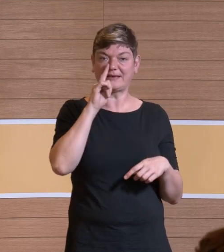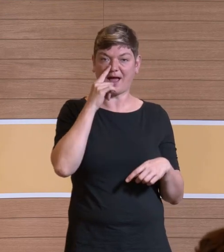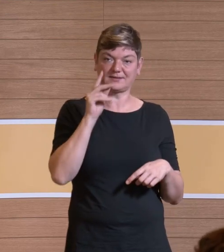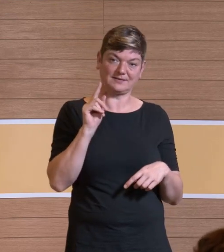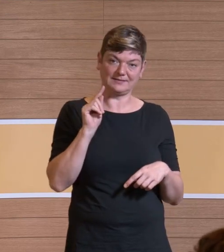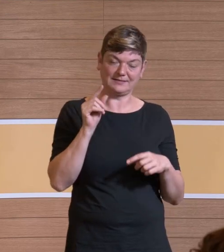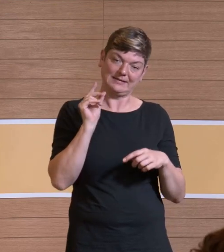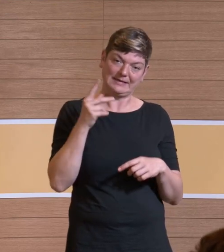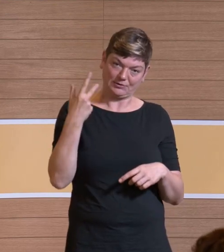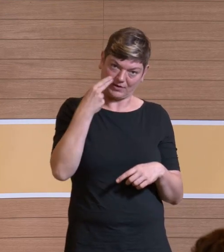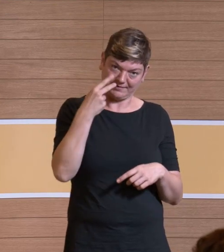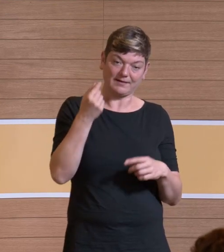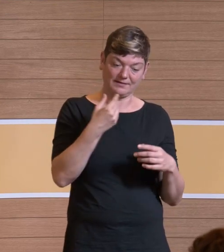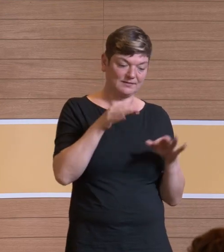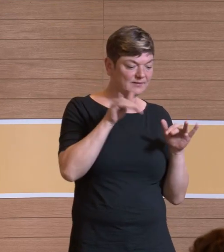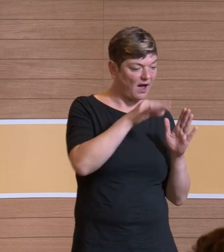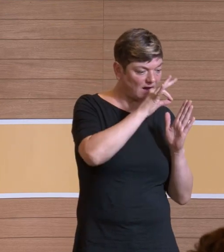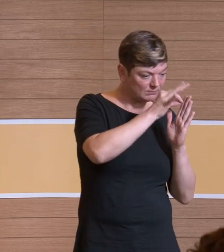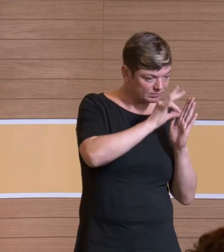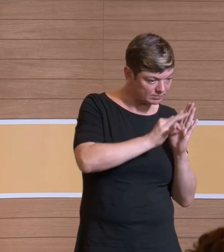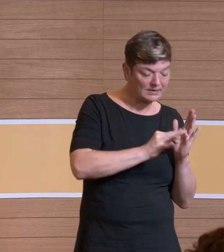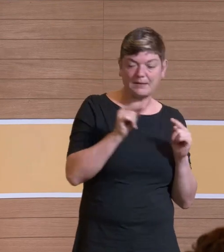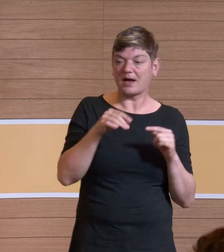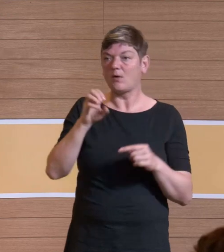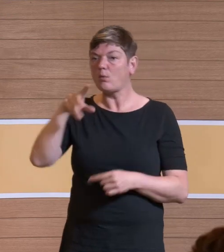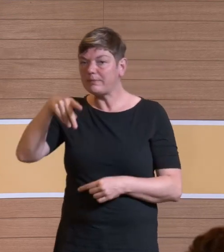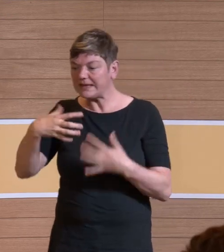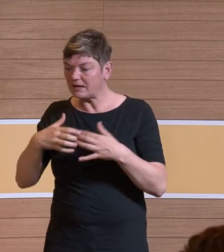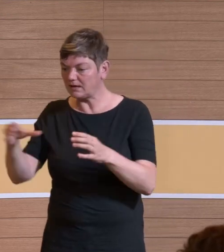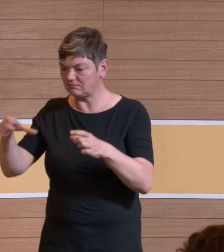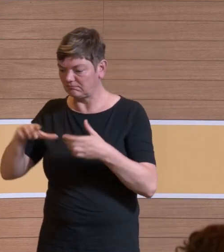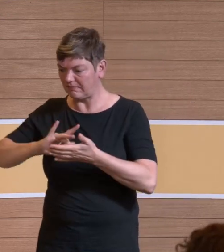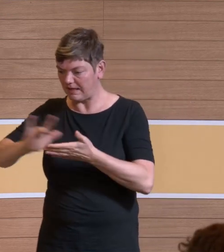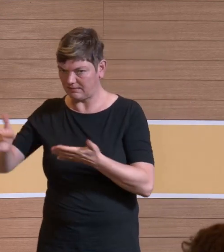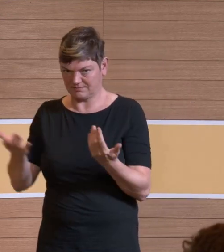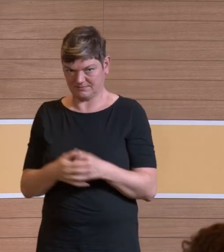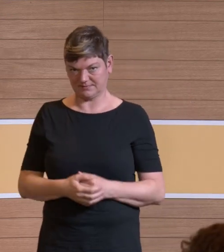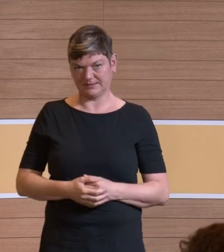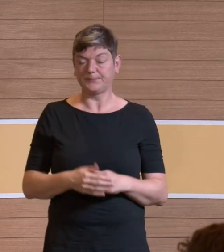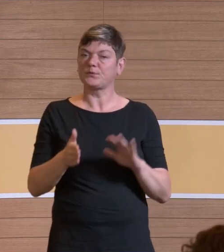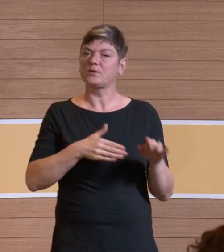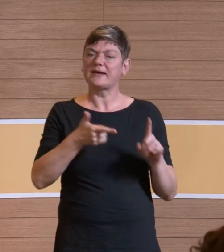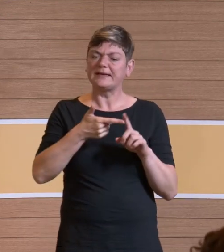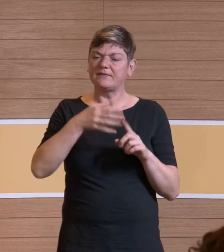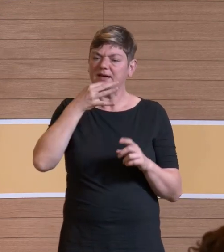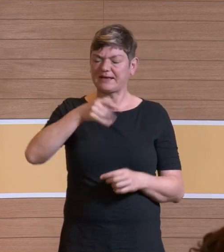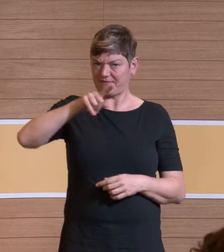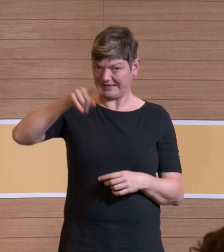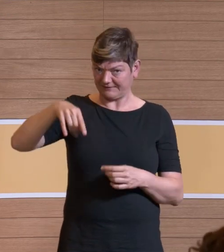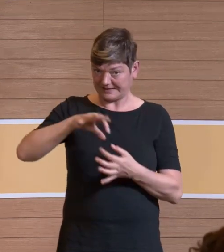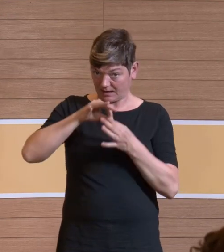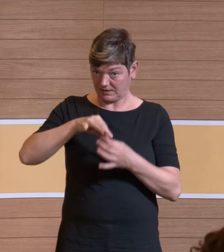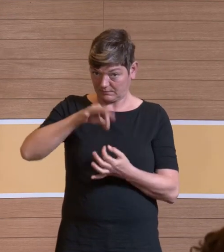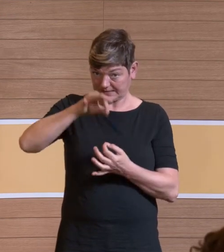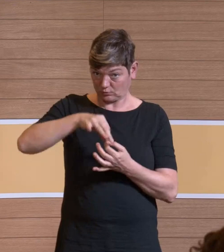OP verwende, habe ich es nicht. Das ist natürlich nicht so toll. Eine weitere Frage wäre, haben Sie frequenzabhängige Messungen gemacht, weil gerade Dämmung